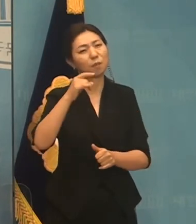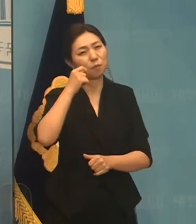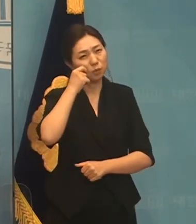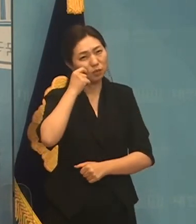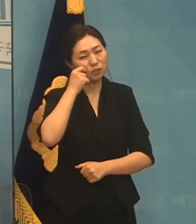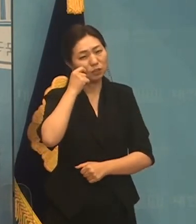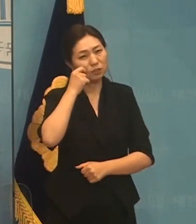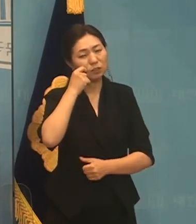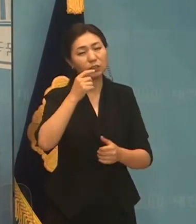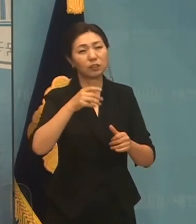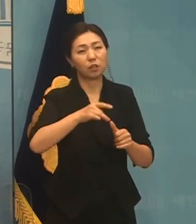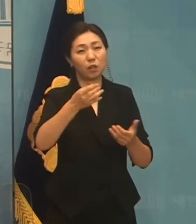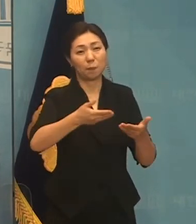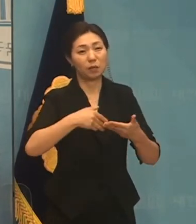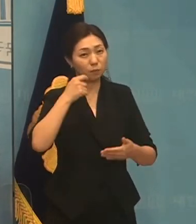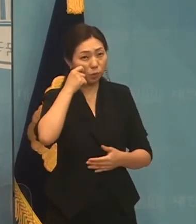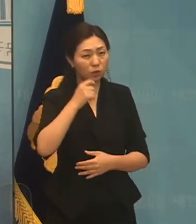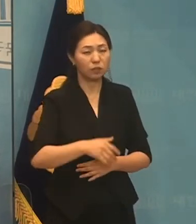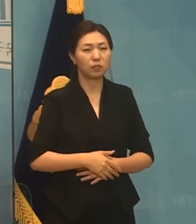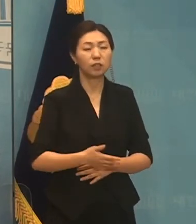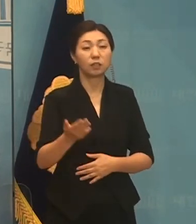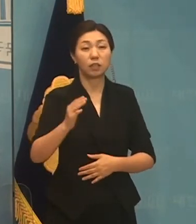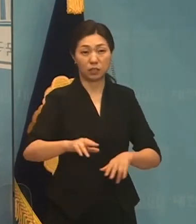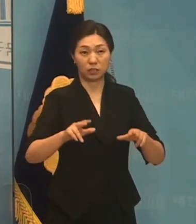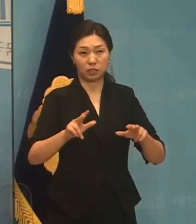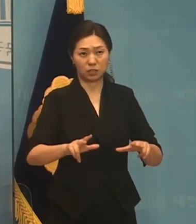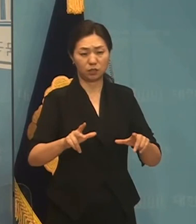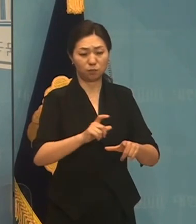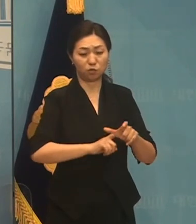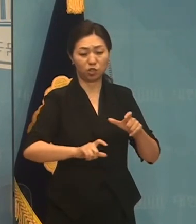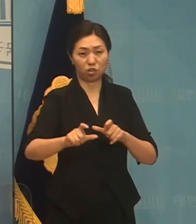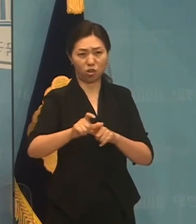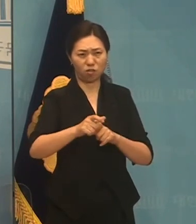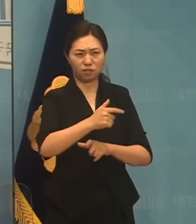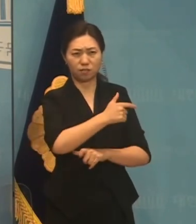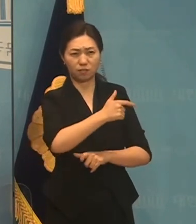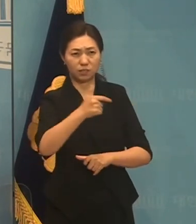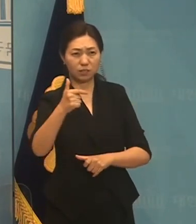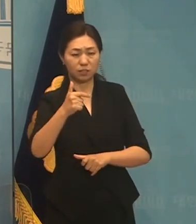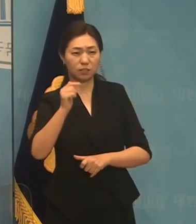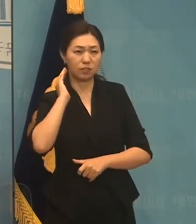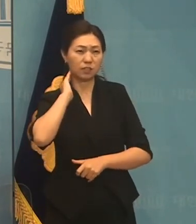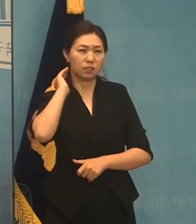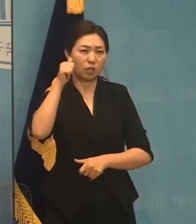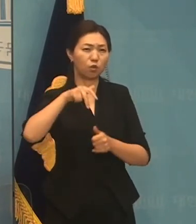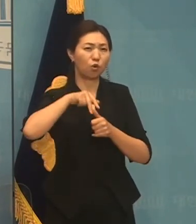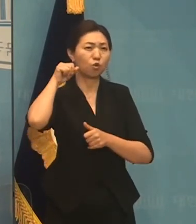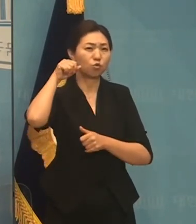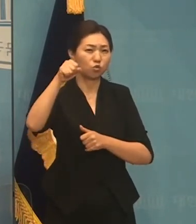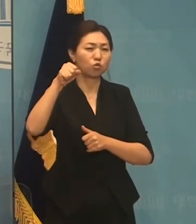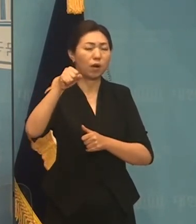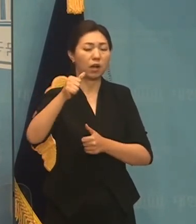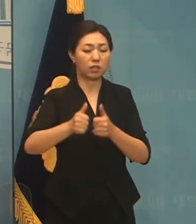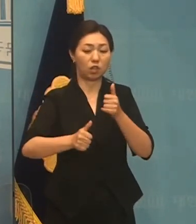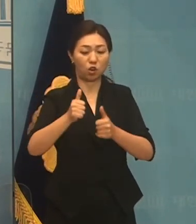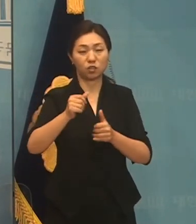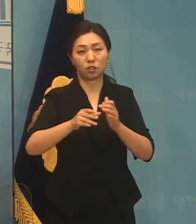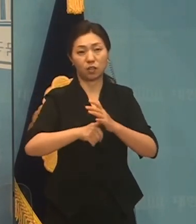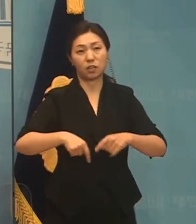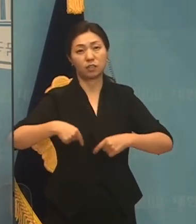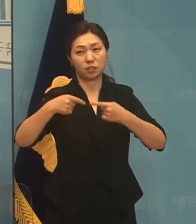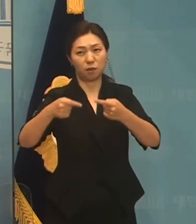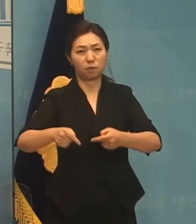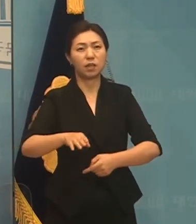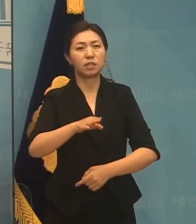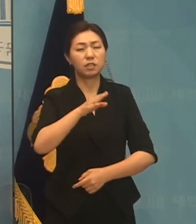그러나 이번 기회에 무대가 커졌습니다. 그의 진문목을 마리할 기회가 있을 것이고 또 그가